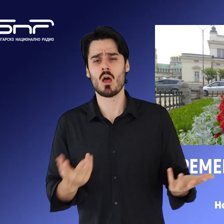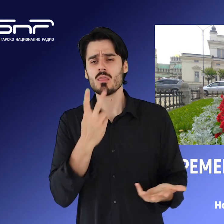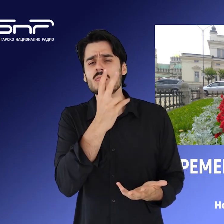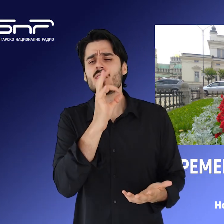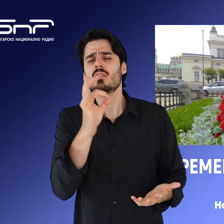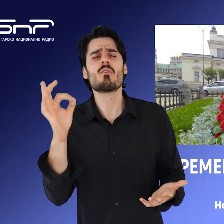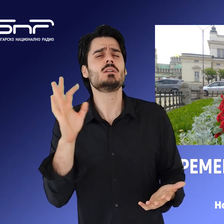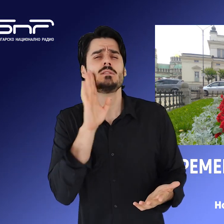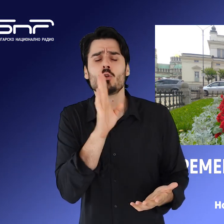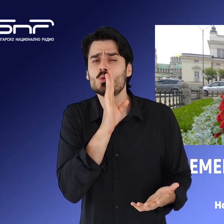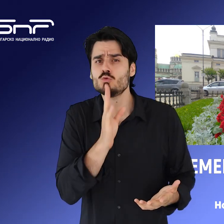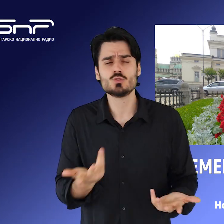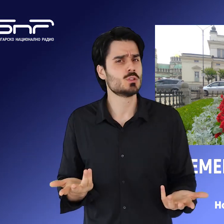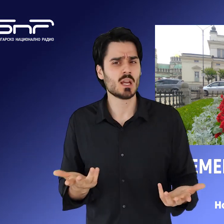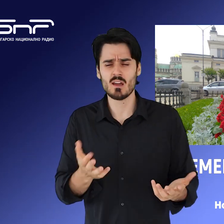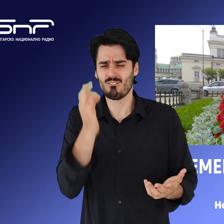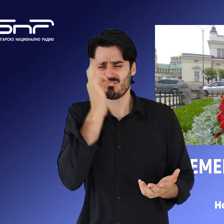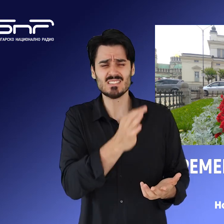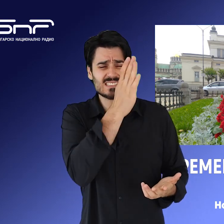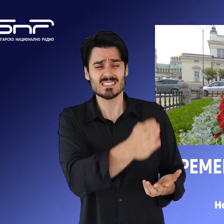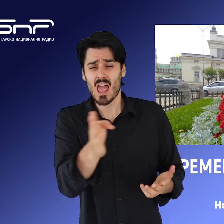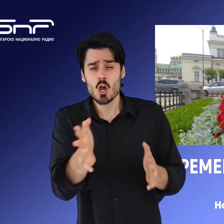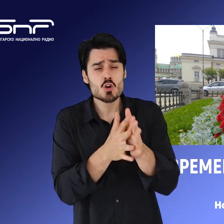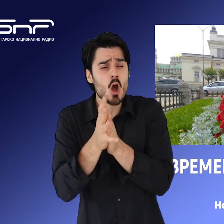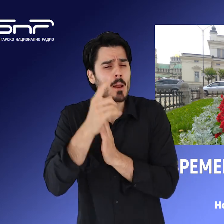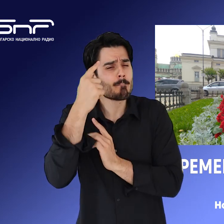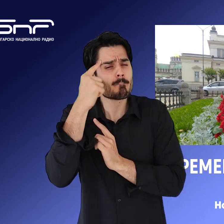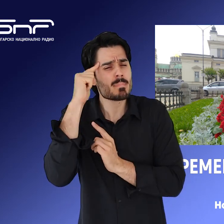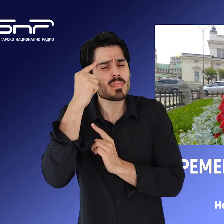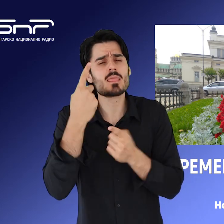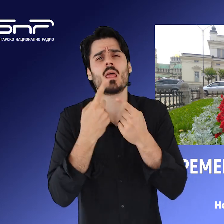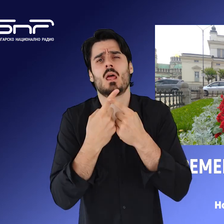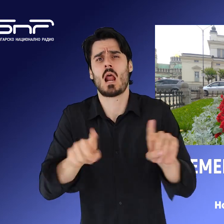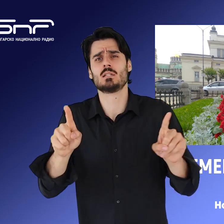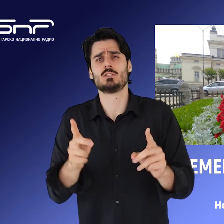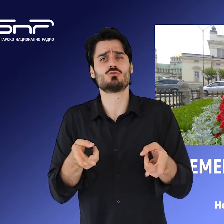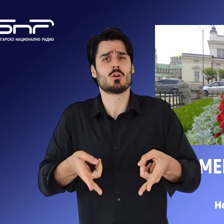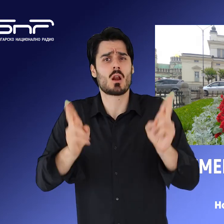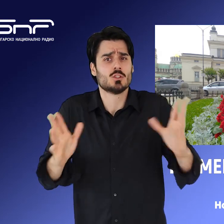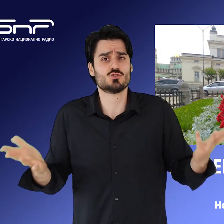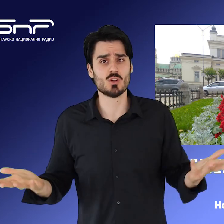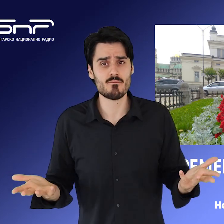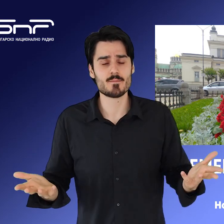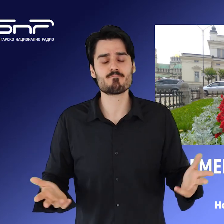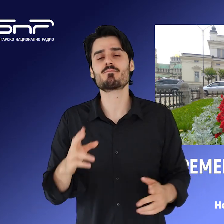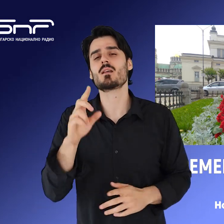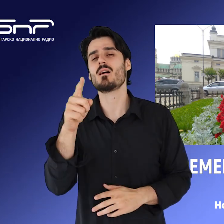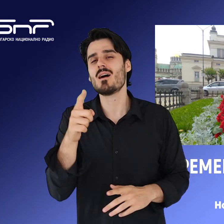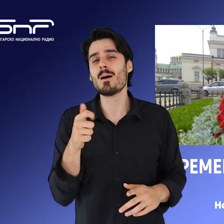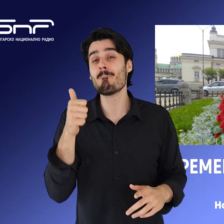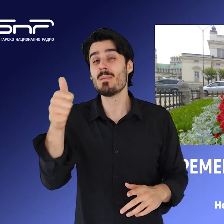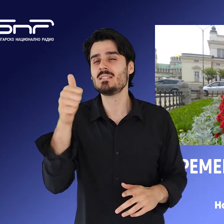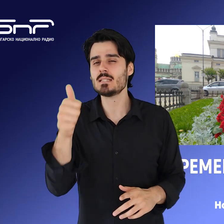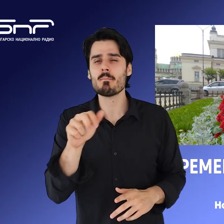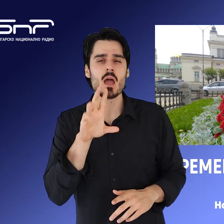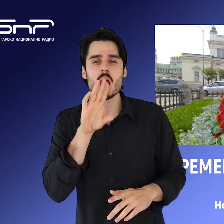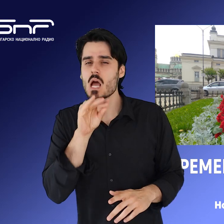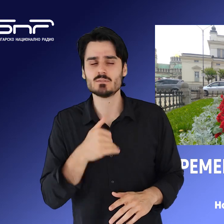сме 240 човека. И всеки от нас решава. Лидерът на ПСП Корнеля Нинова обяви. Ние няма да